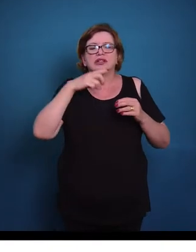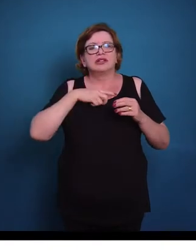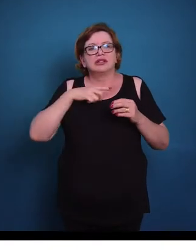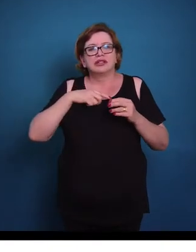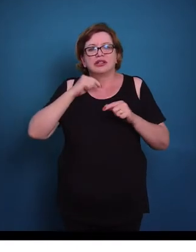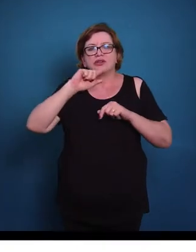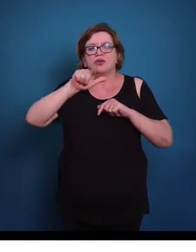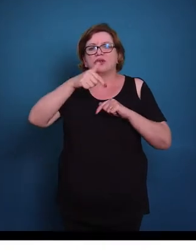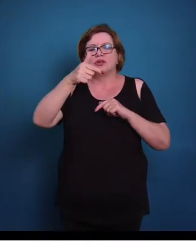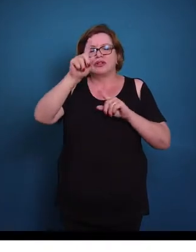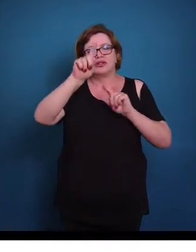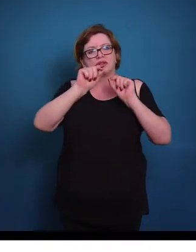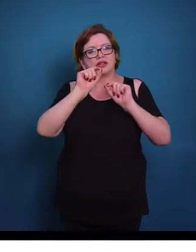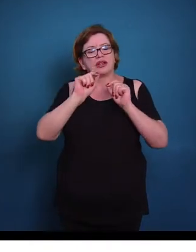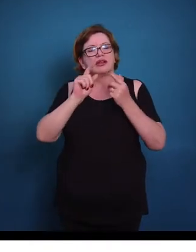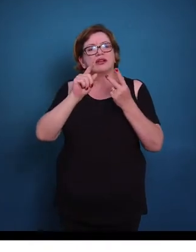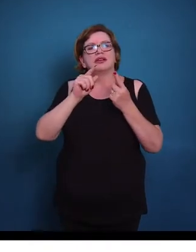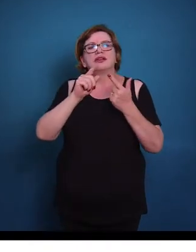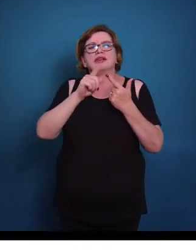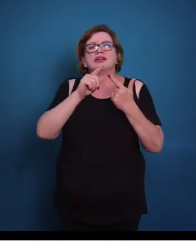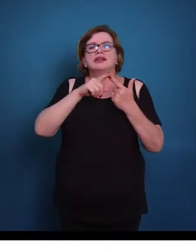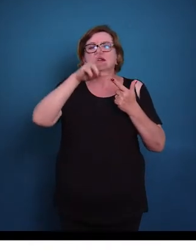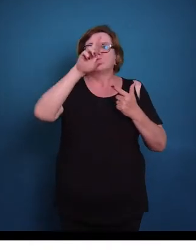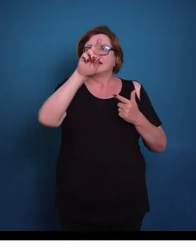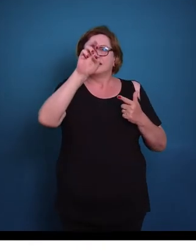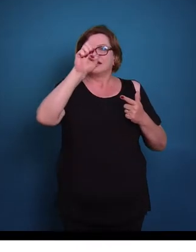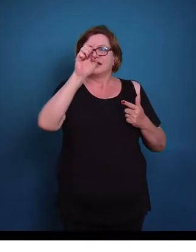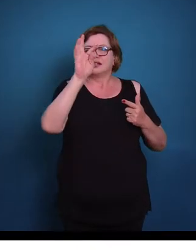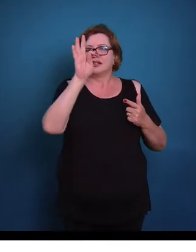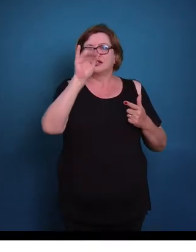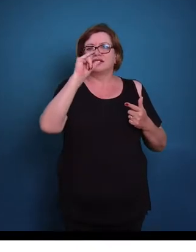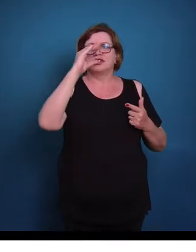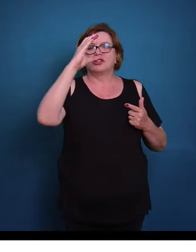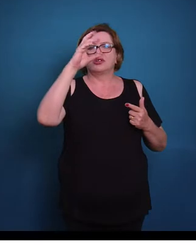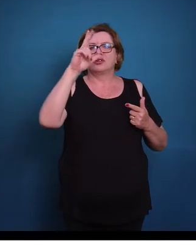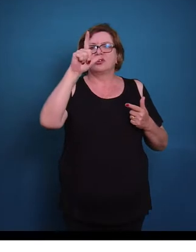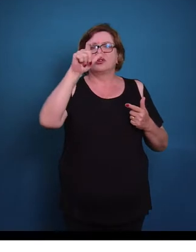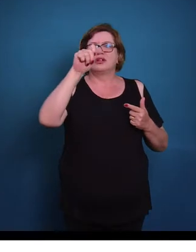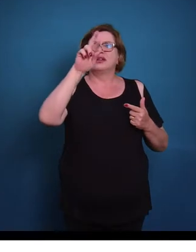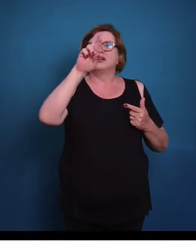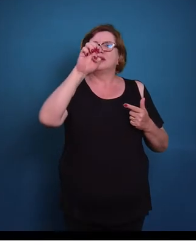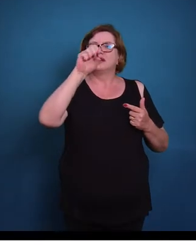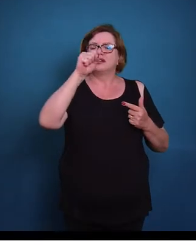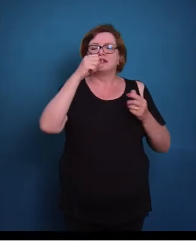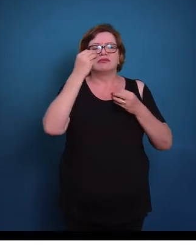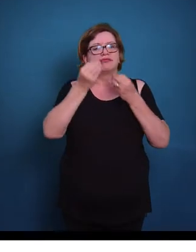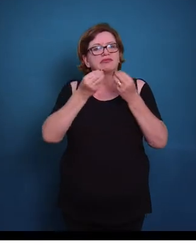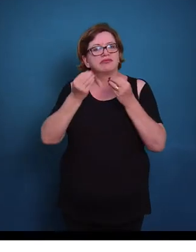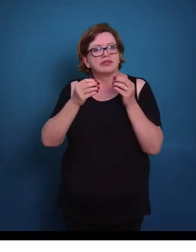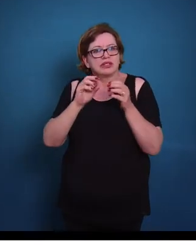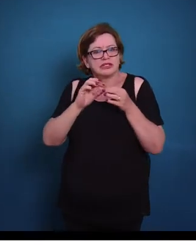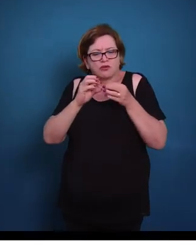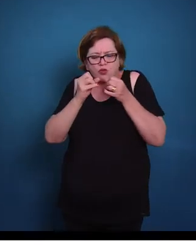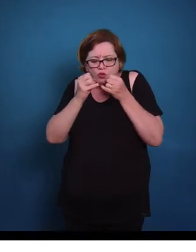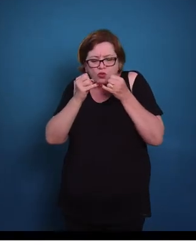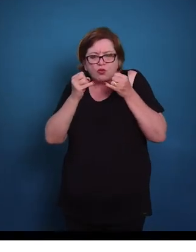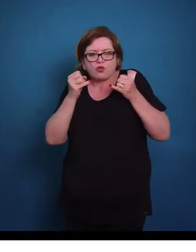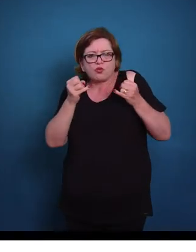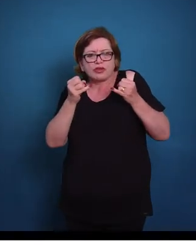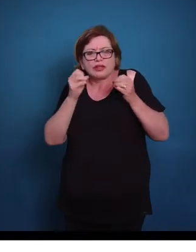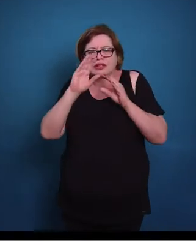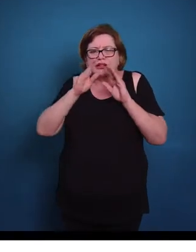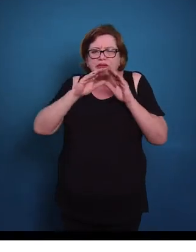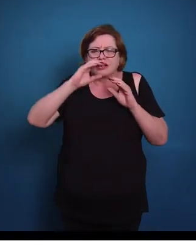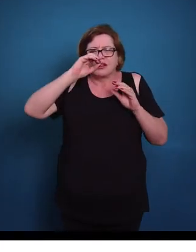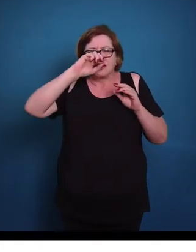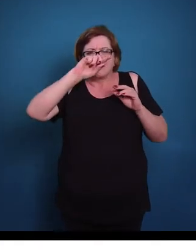as fibras reticulares. Então as fibras reticulares, elas são formadas por colágeno do tipo 3, e elas são mais finas, elas vão de 0